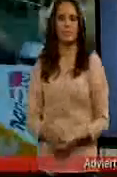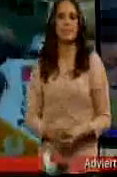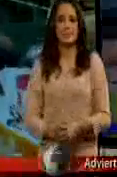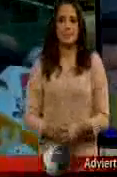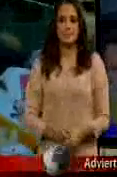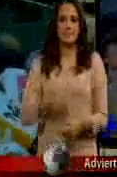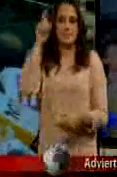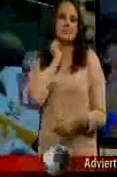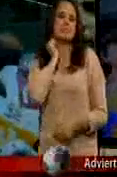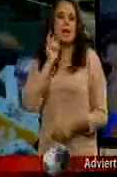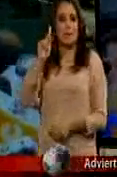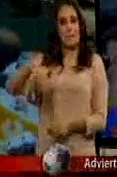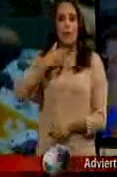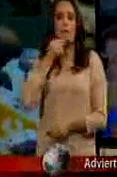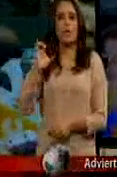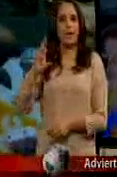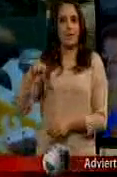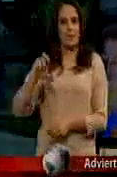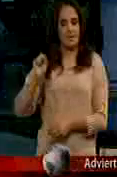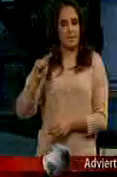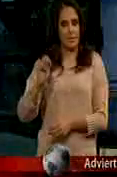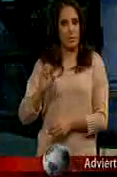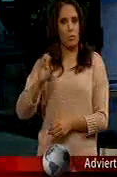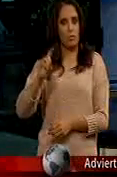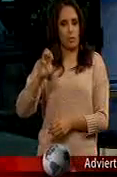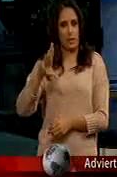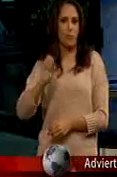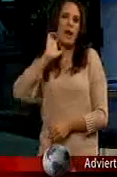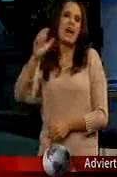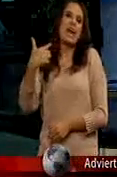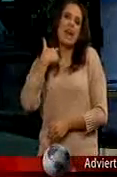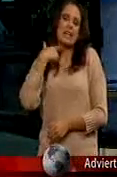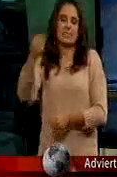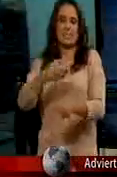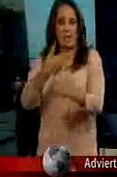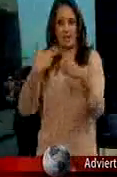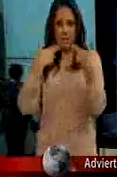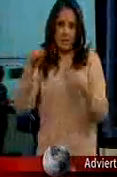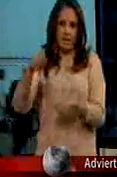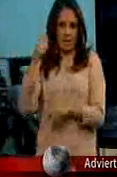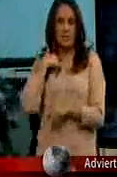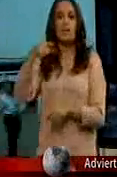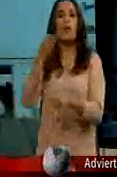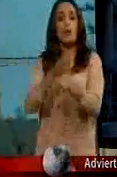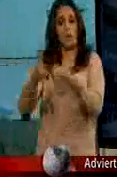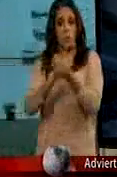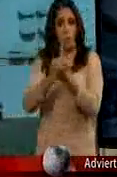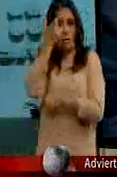El senador del PAN, Ernesto Cordero Exsecretario de Hacienda Advierte que ante la situación económica Sería un error Subir